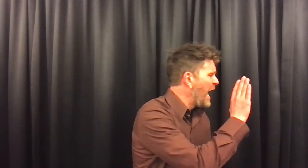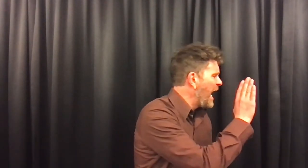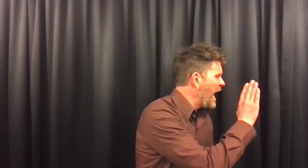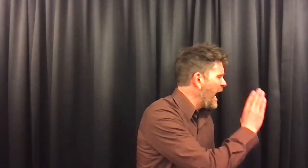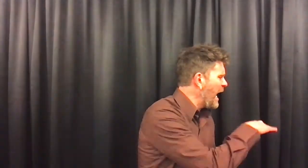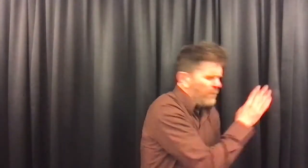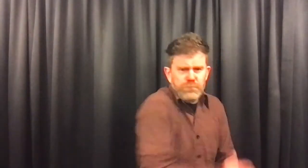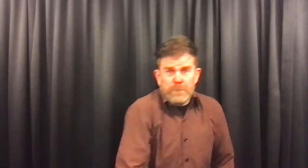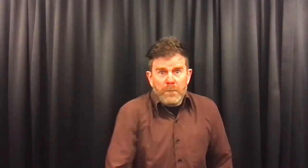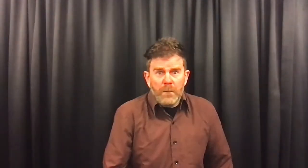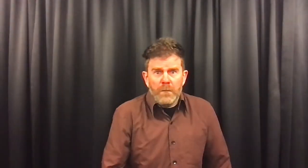Arend,